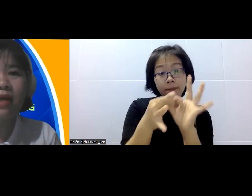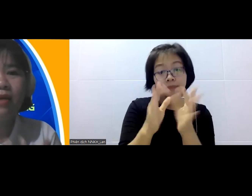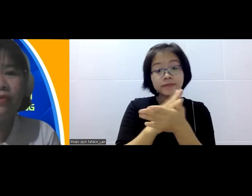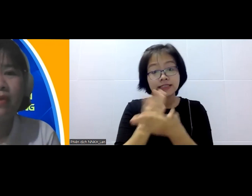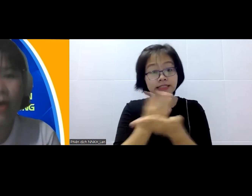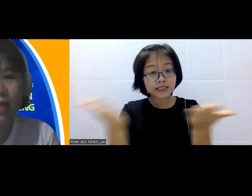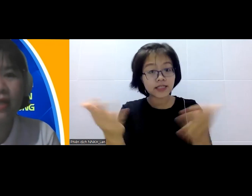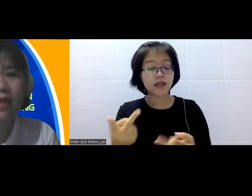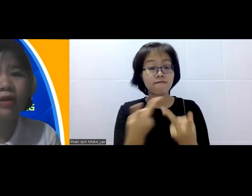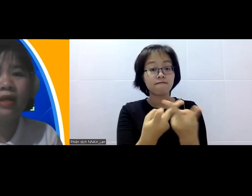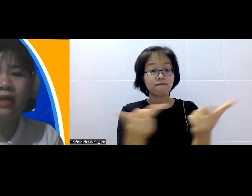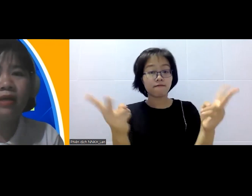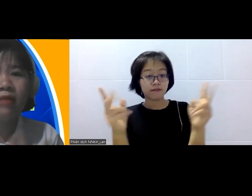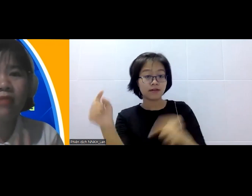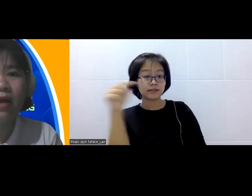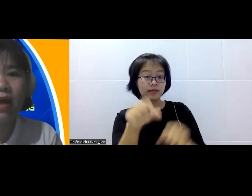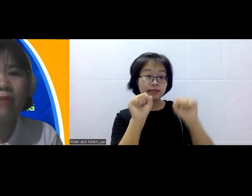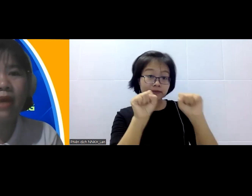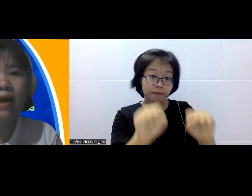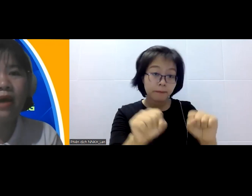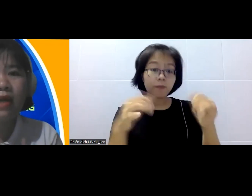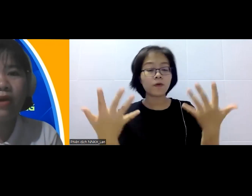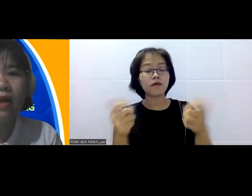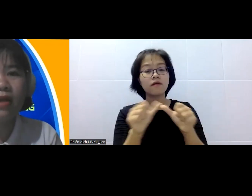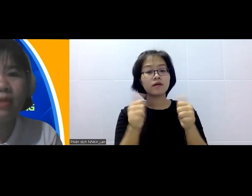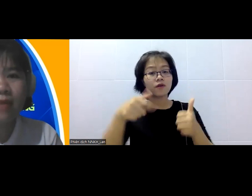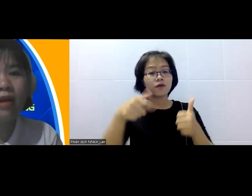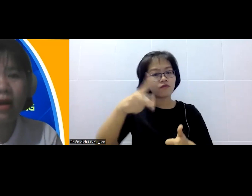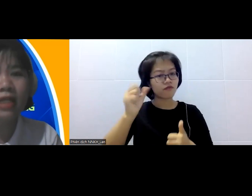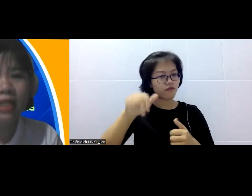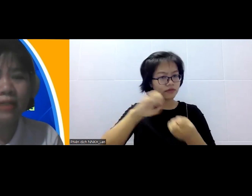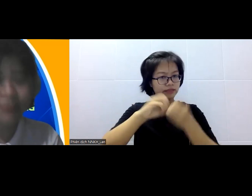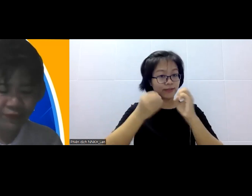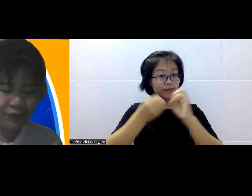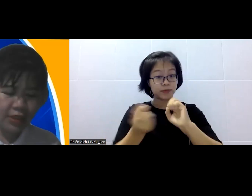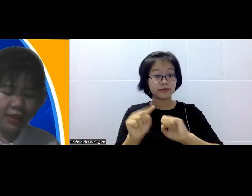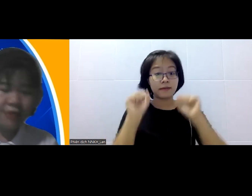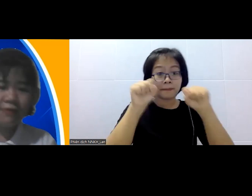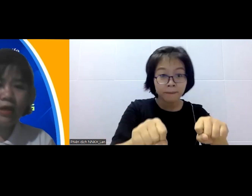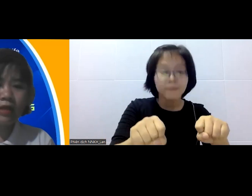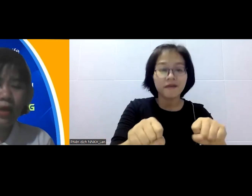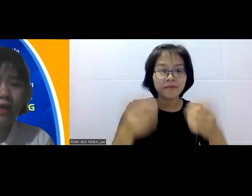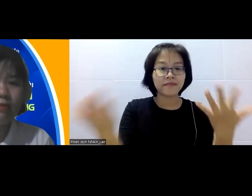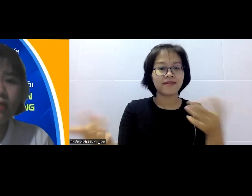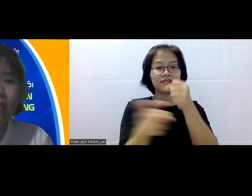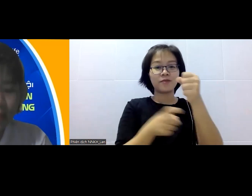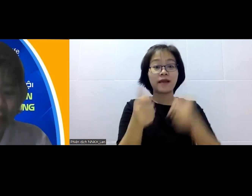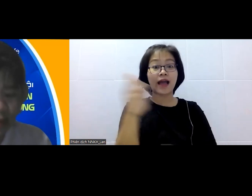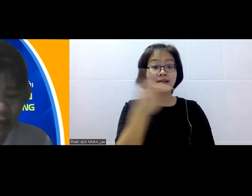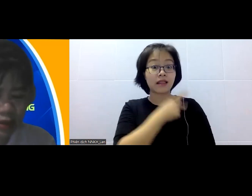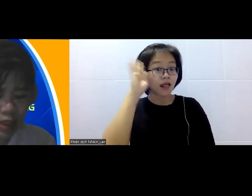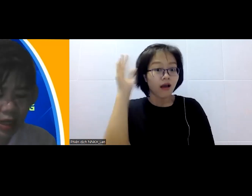thăm các cái khu thăm bón này kia rồi cái người nông dân thể mà nghe nói là có tiếp khách là họ rất là thích và cái hoạt động thứ